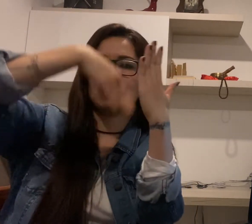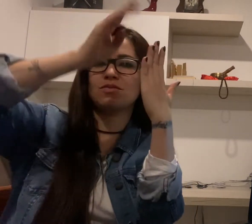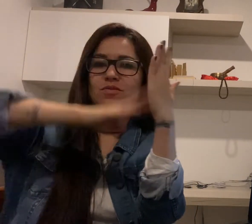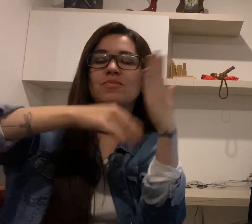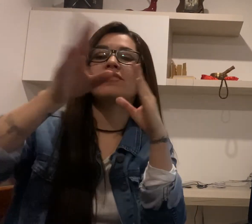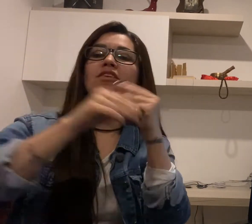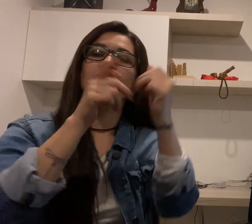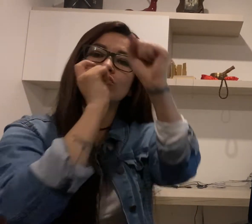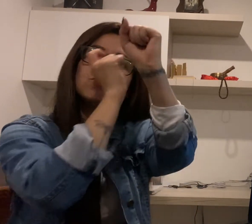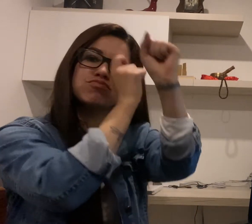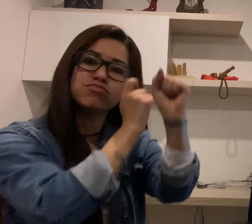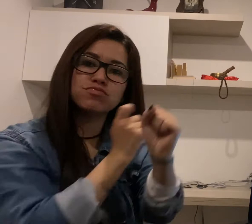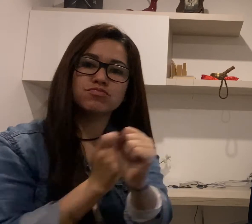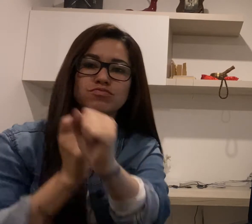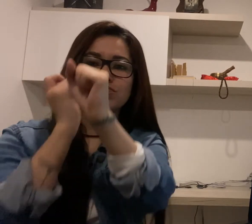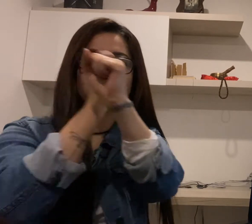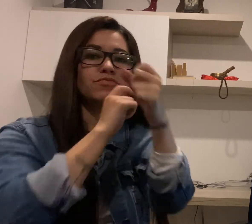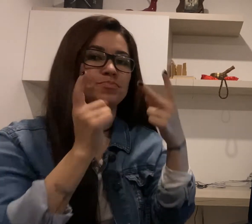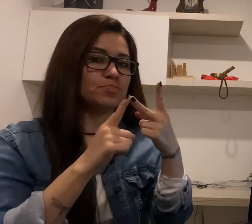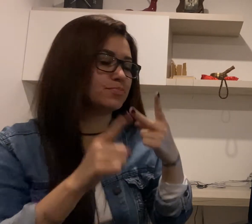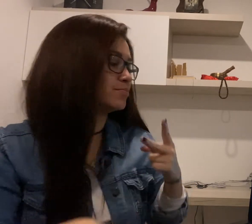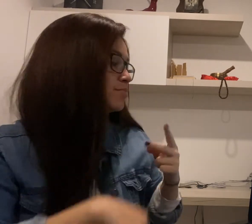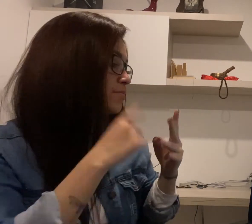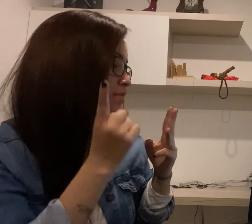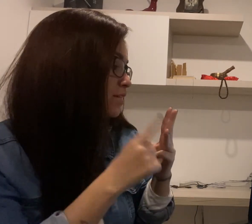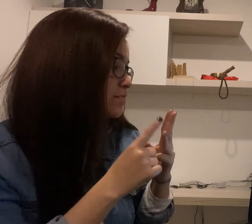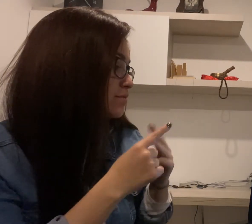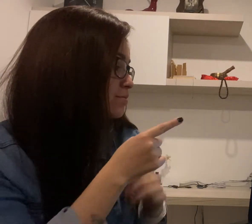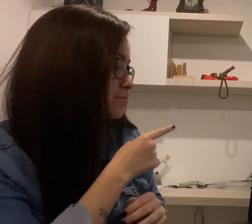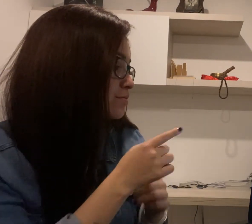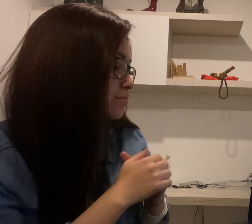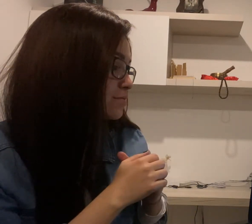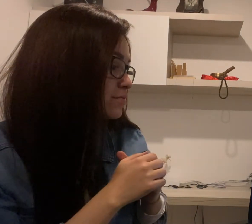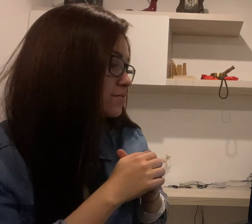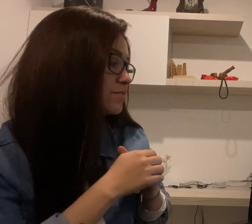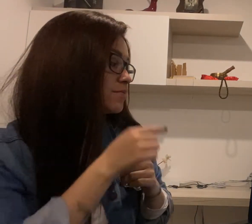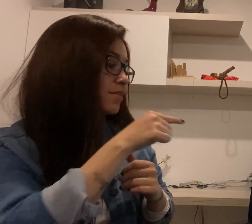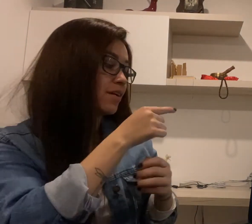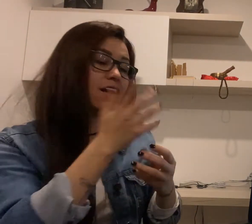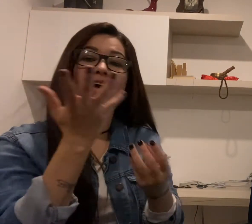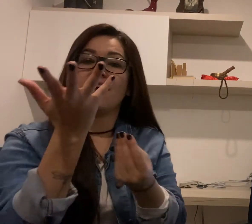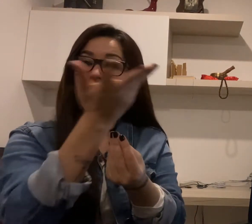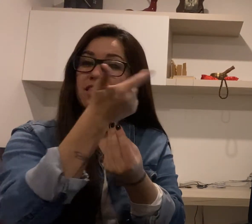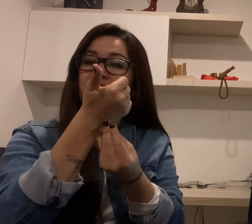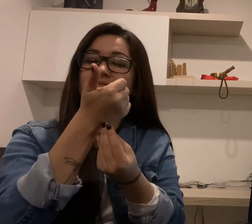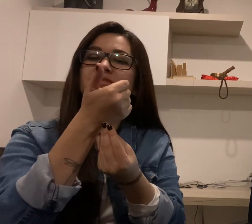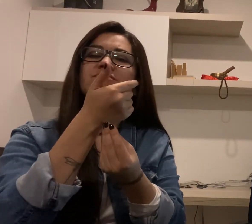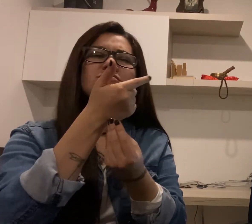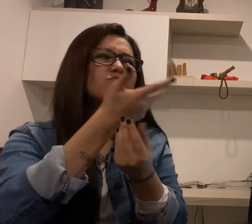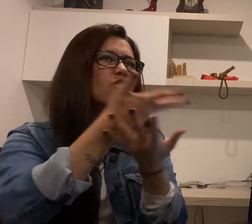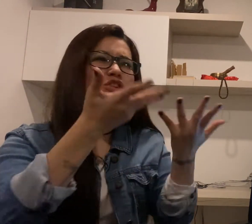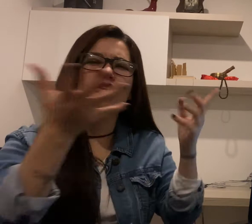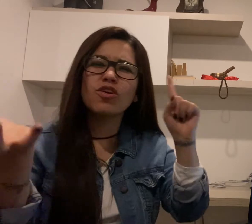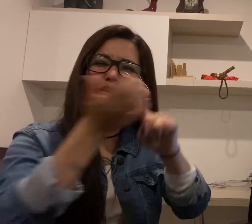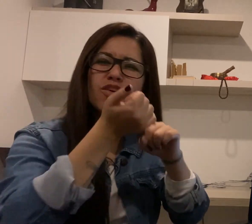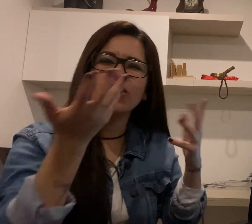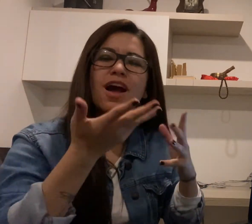fue un artista, pintor y escultor y se inspiró en el arte popular, como